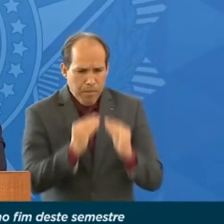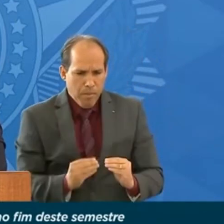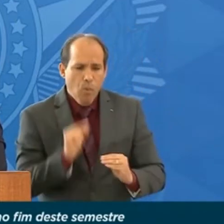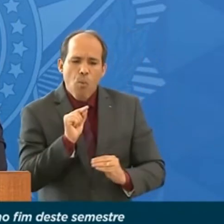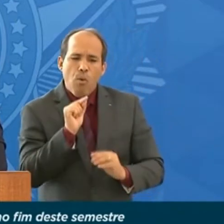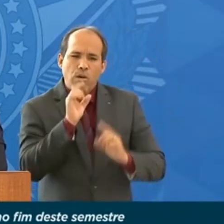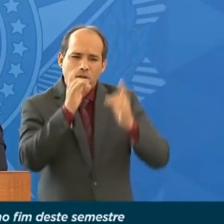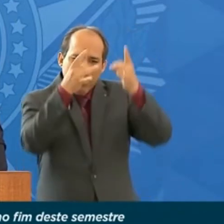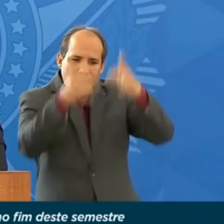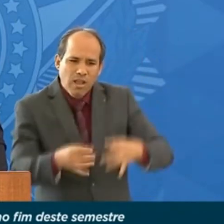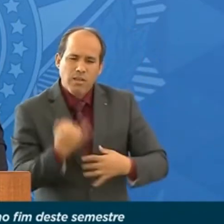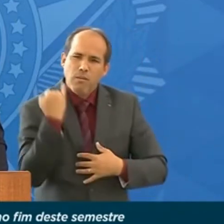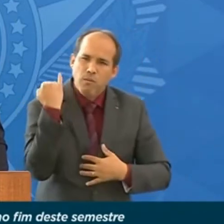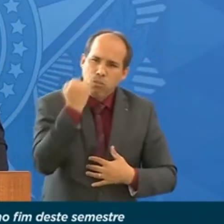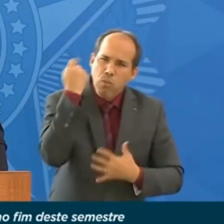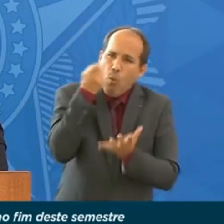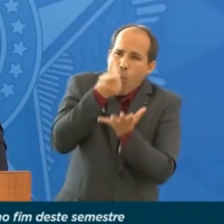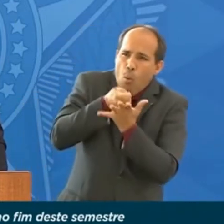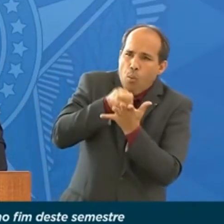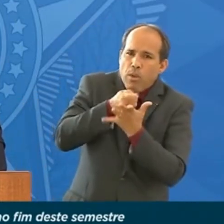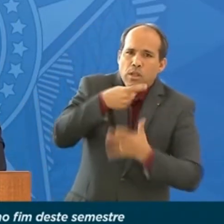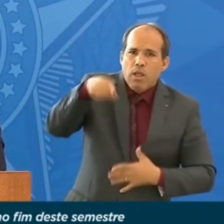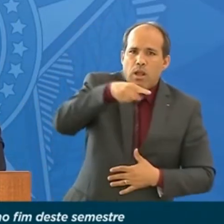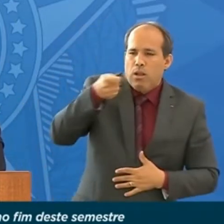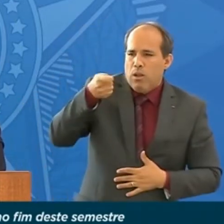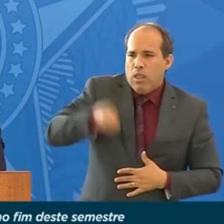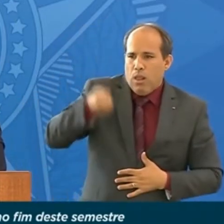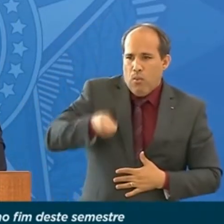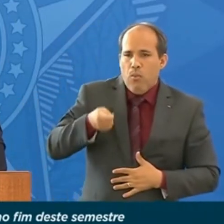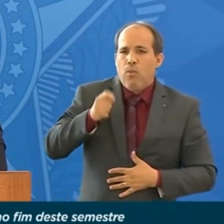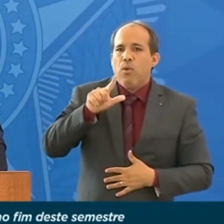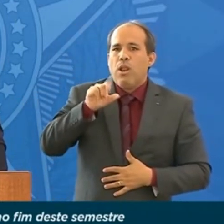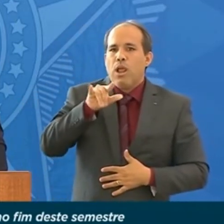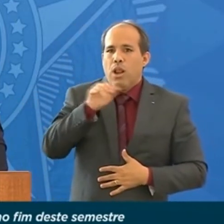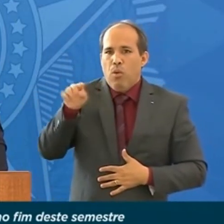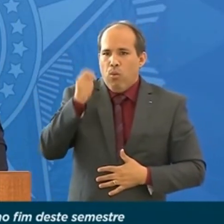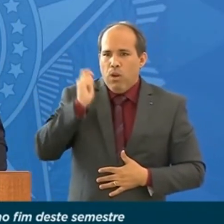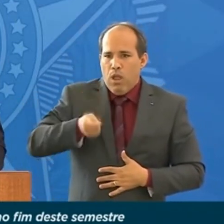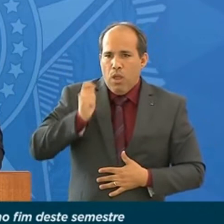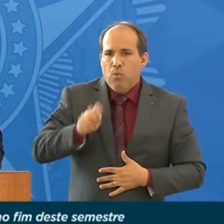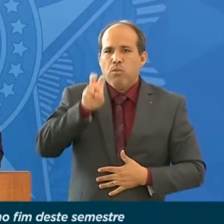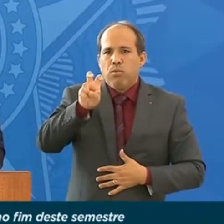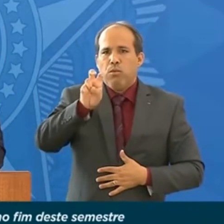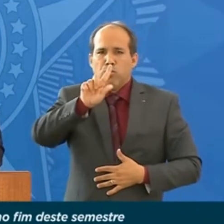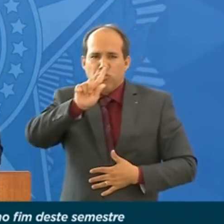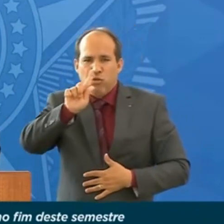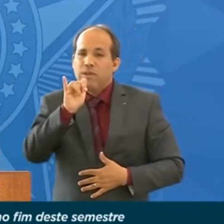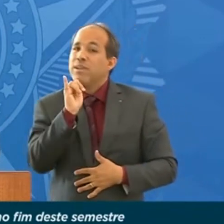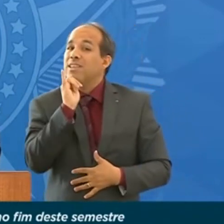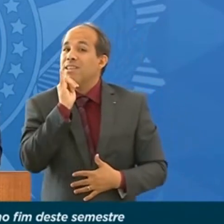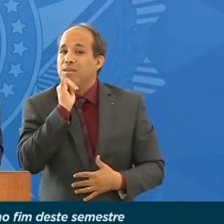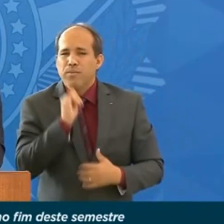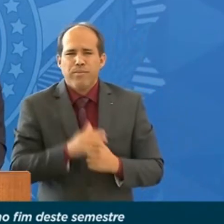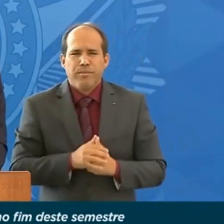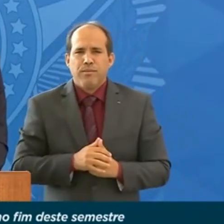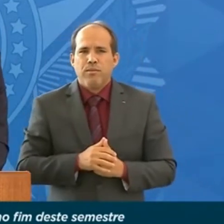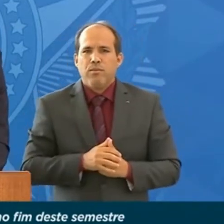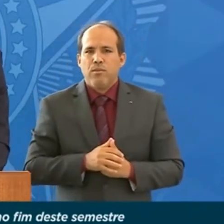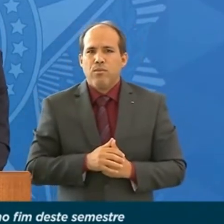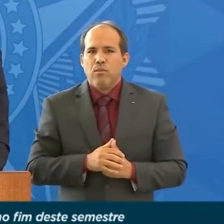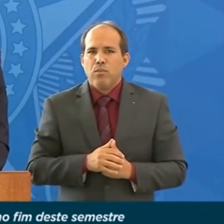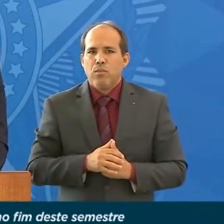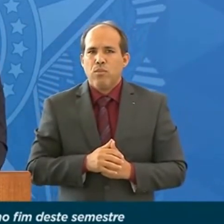que nós queremos no leilão do 5G. Por exemplo, o Norte